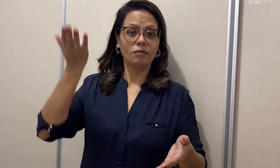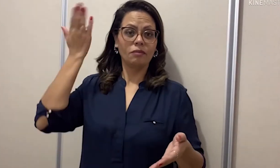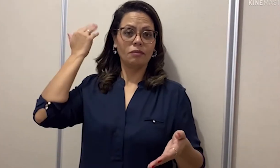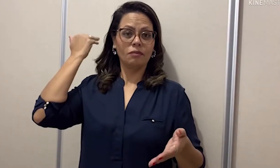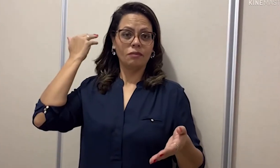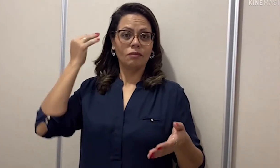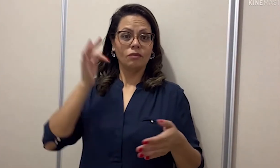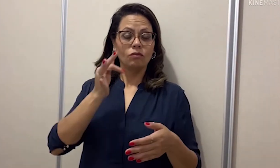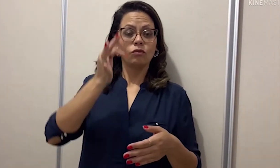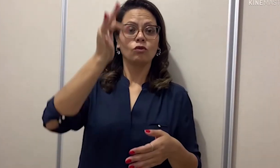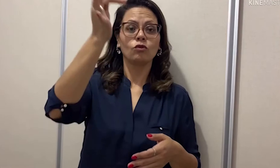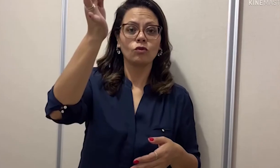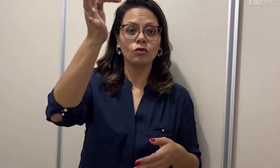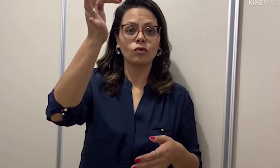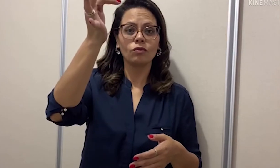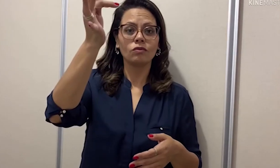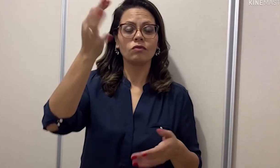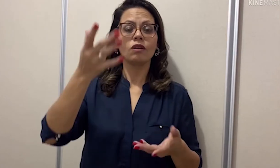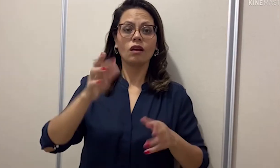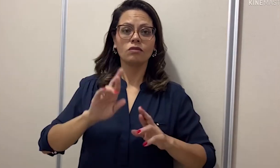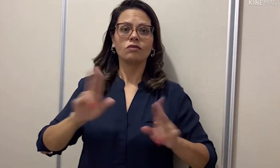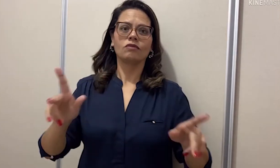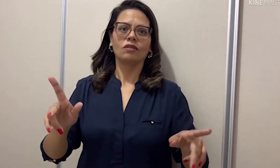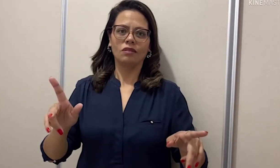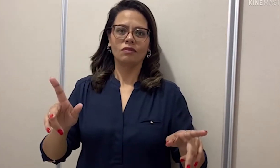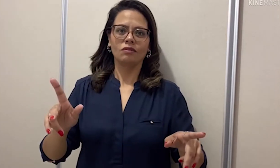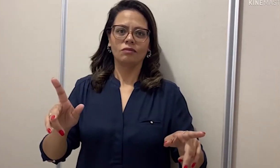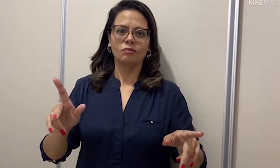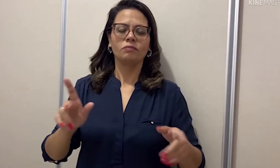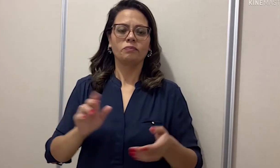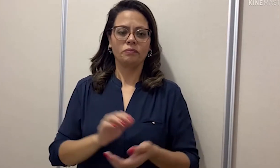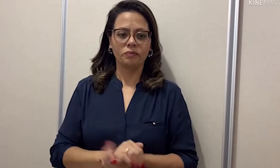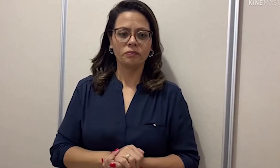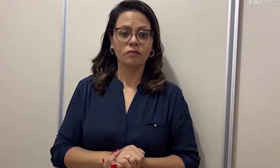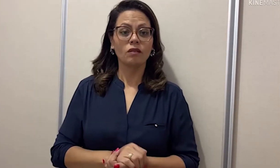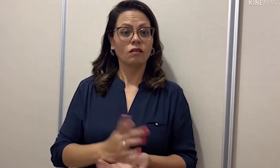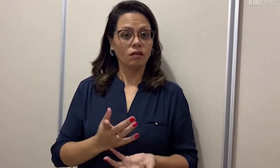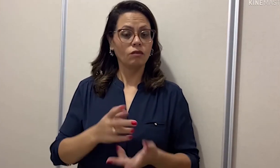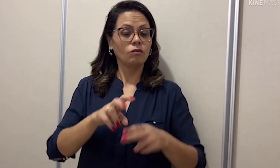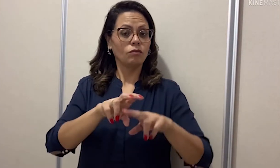presente, passado e futuro tem uma outra marcação, diferente.